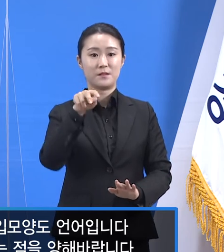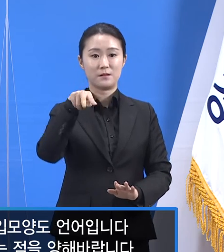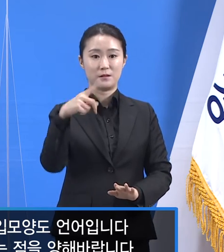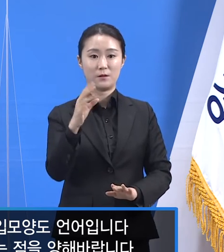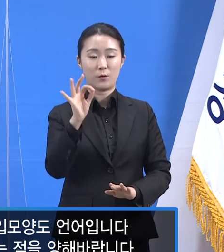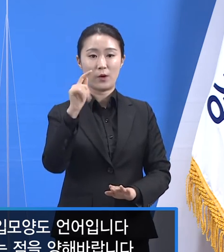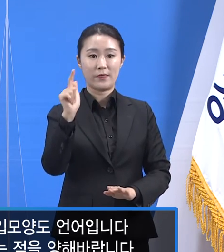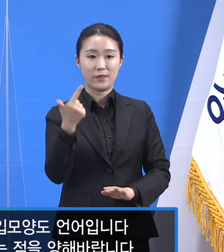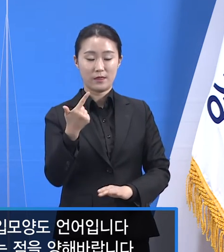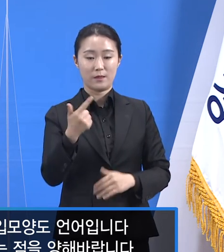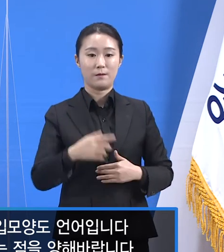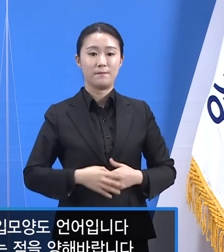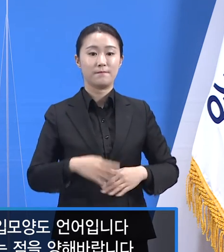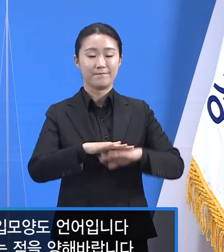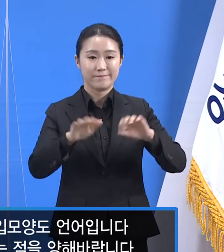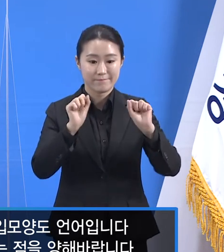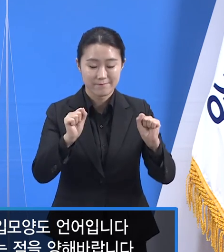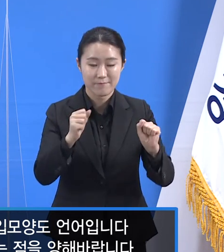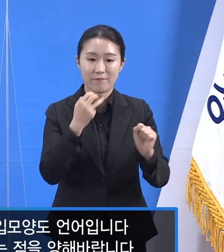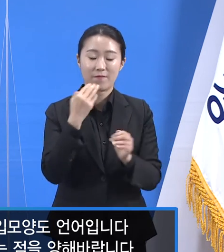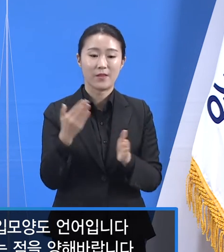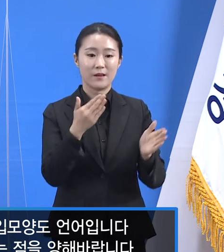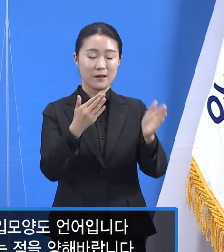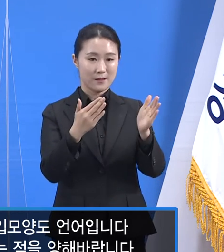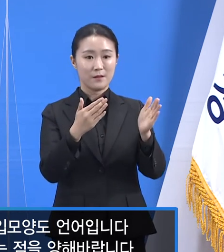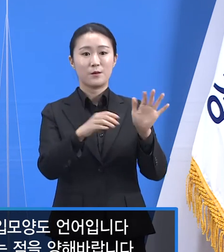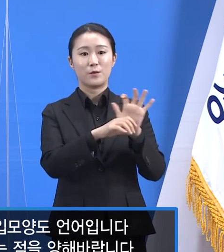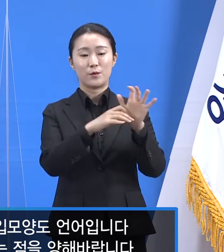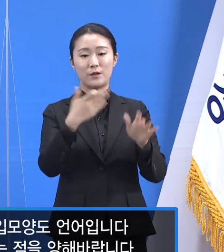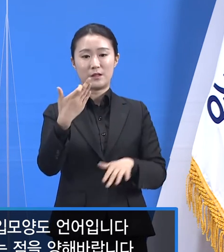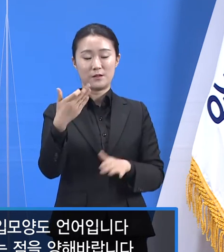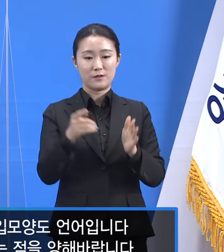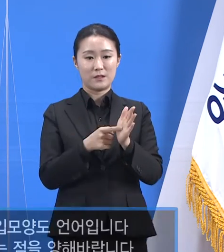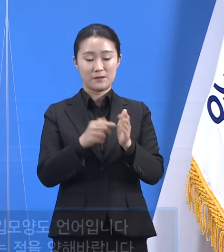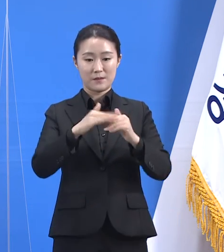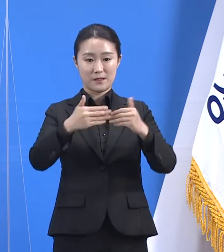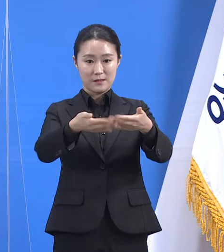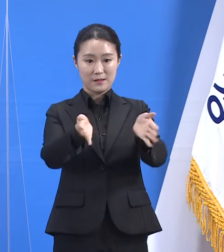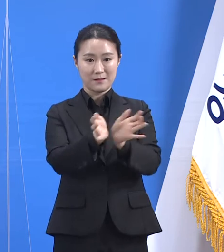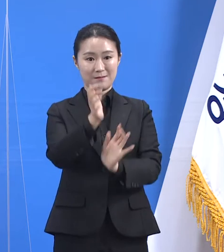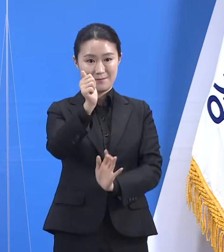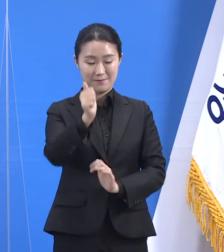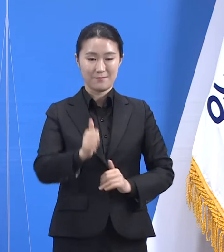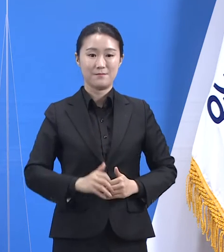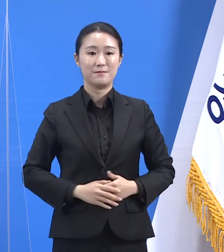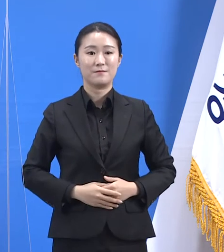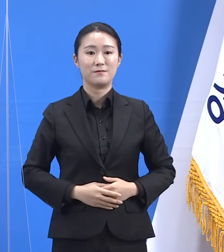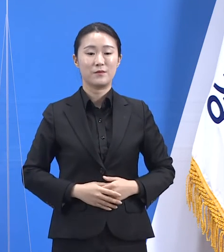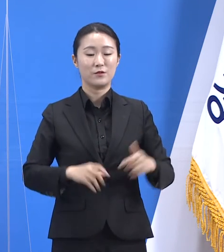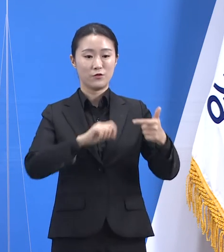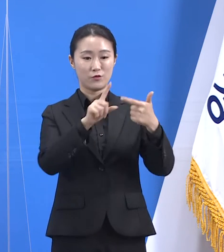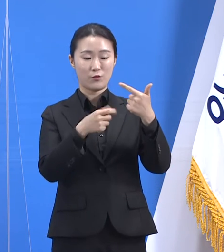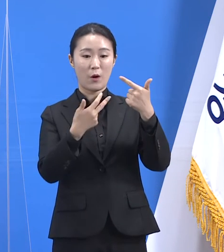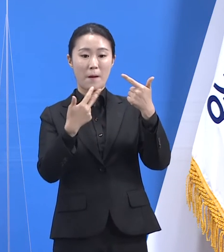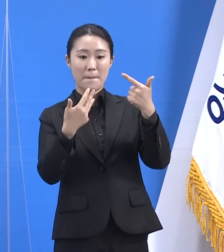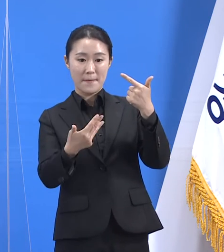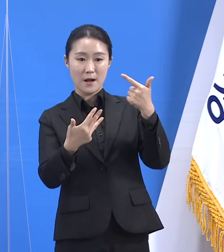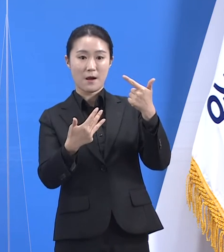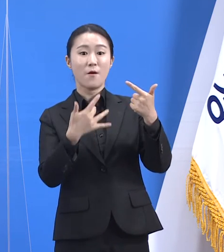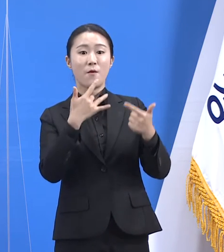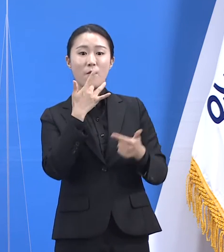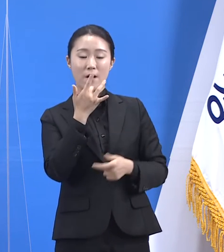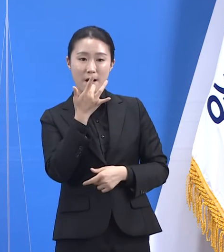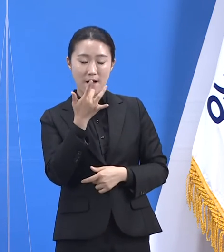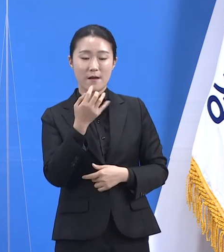안녕하십니까. 경기도 코로나19 긴급대응단 이승관입니다. 6월 8일 화요일 경기도 코로나19